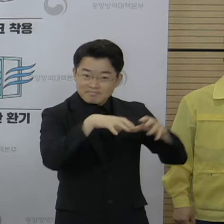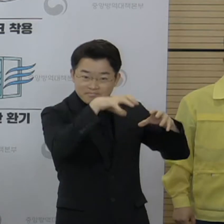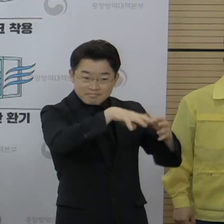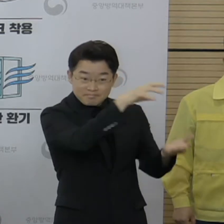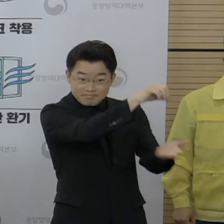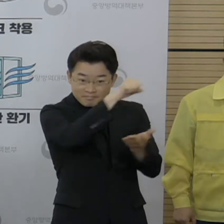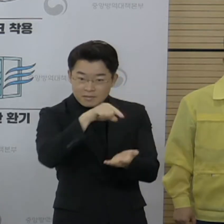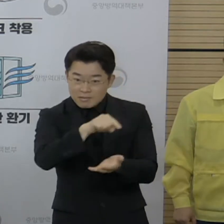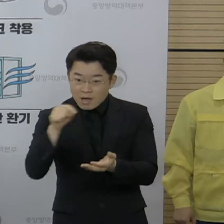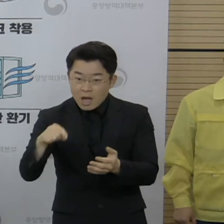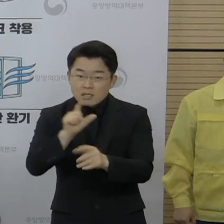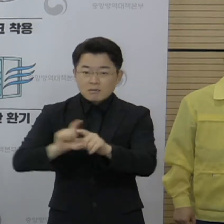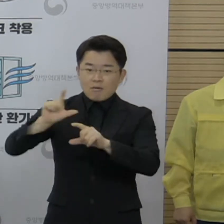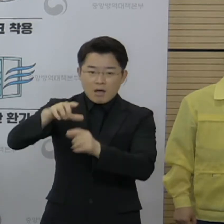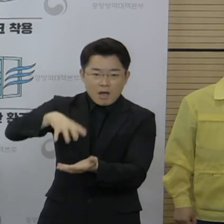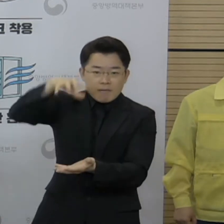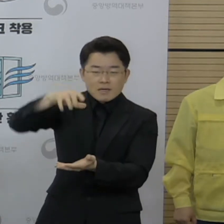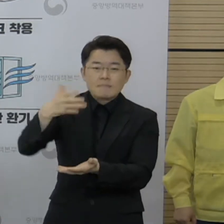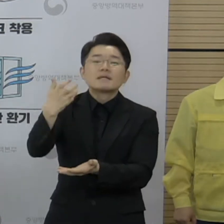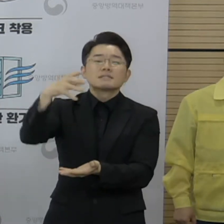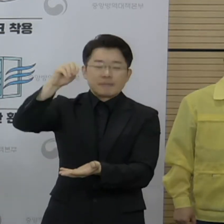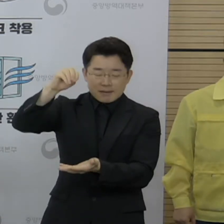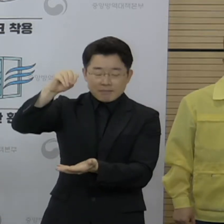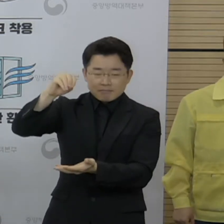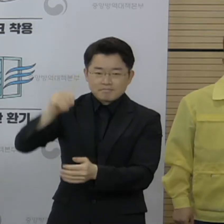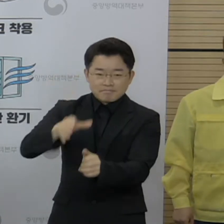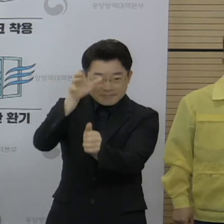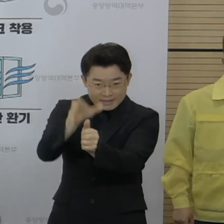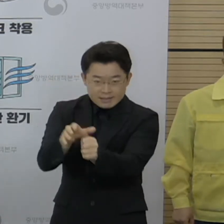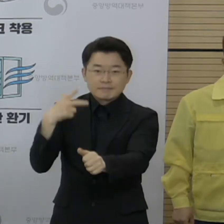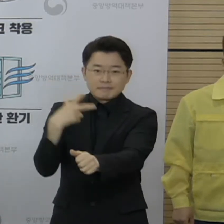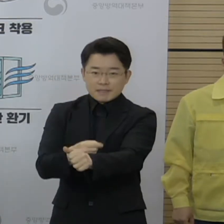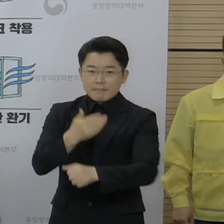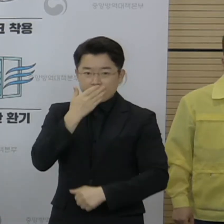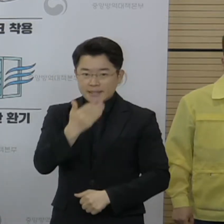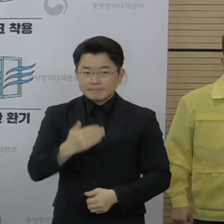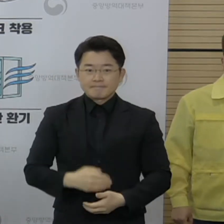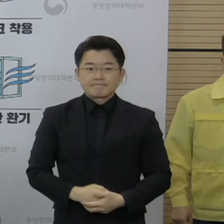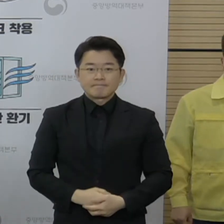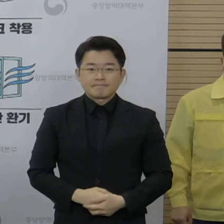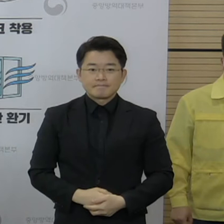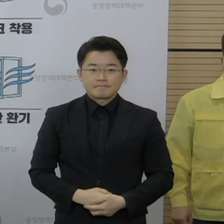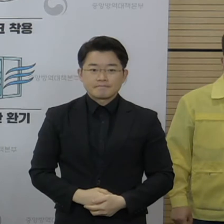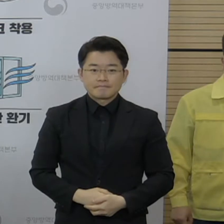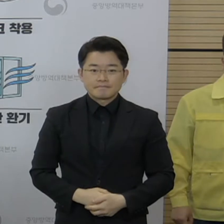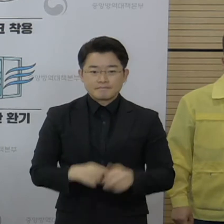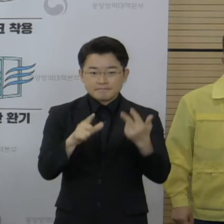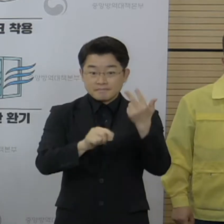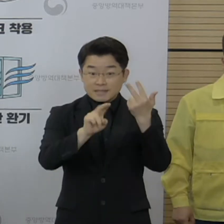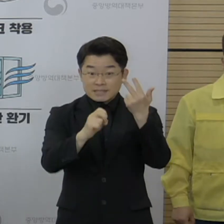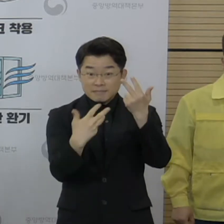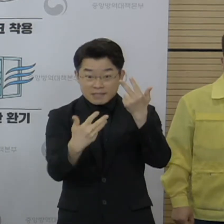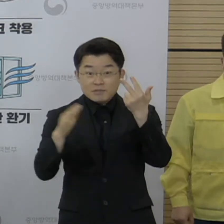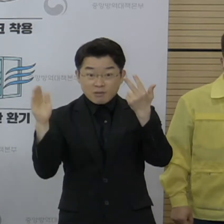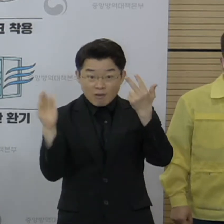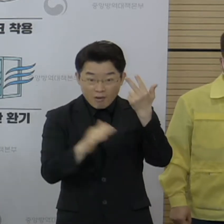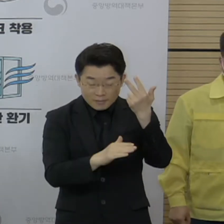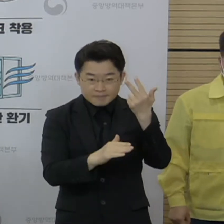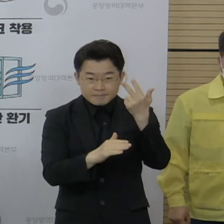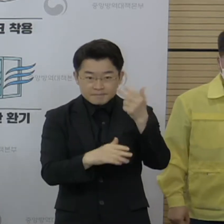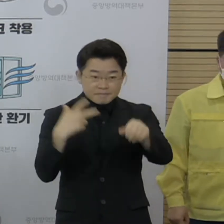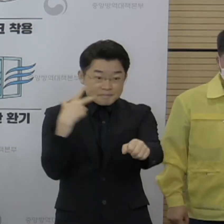물량을 반영하여 80만 명으로 확대하여 시작합니다. 당초 7월 28일부터 접종